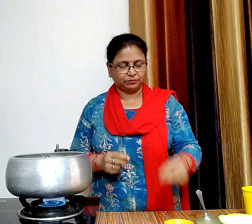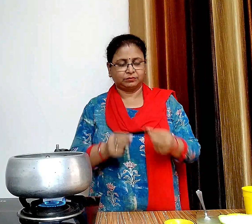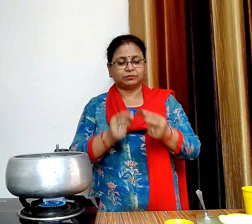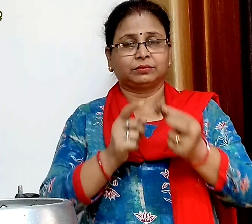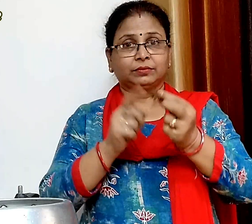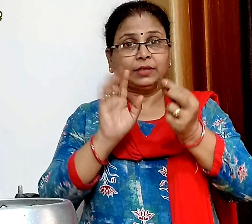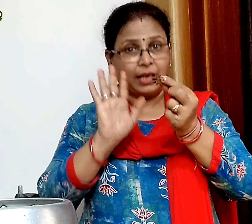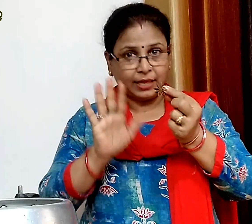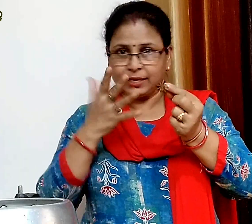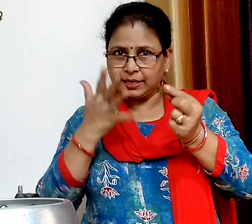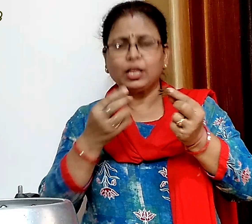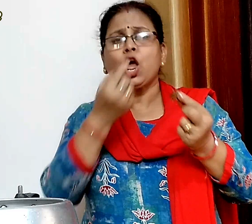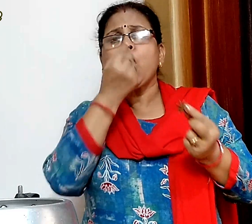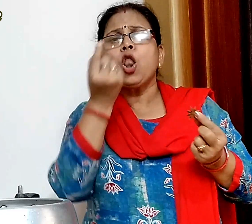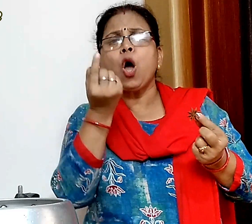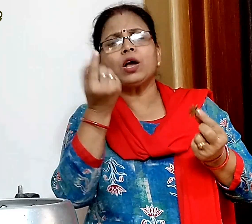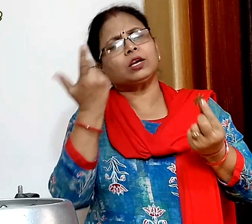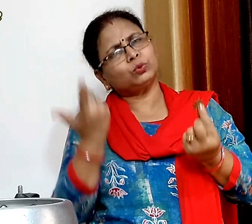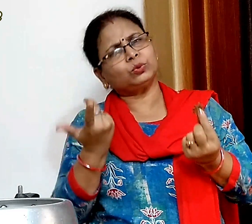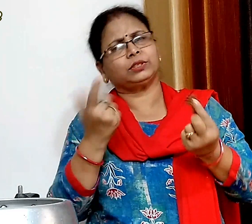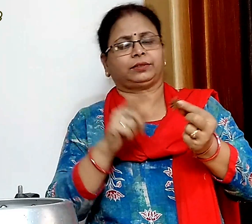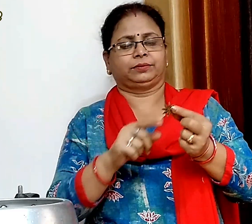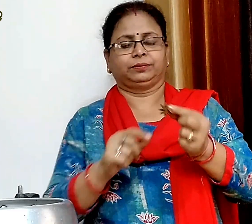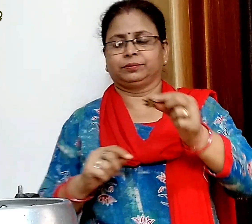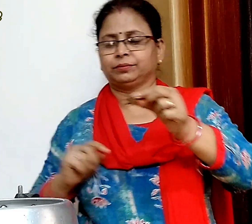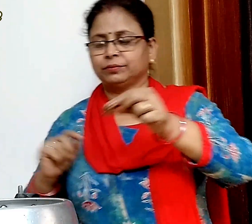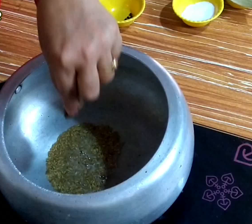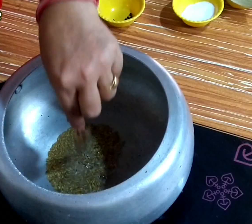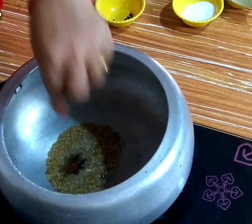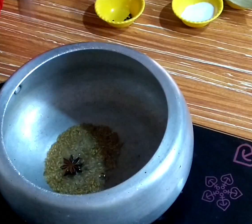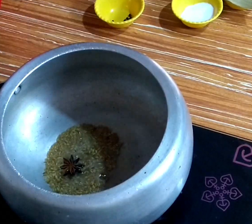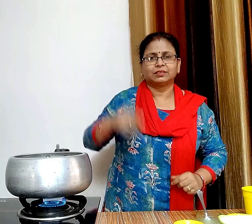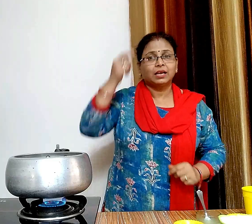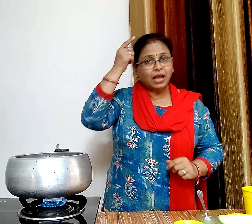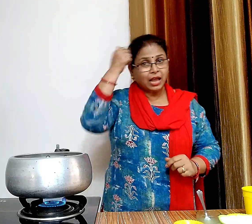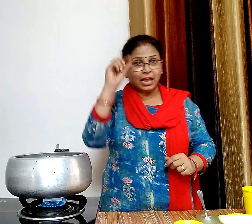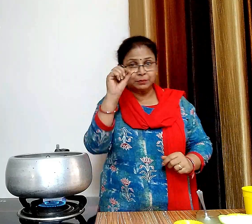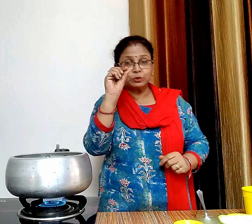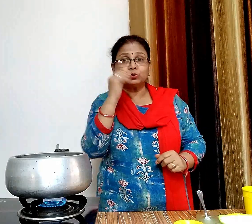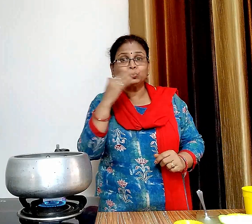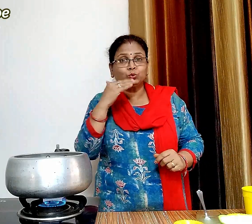पास यह ना हो तो आप लॉंग भी डाल सकते हैं साथ स्याट काली मिट्च